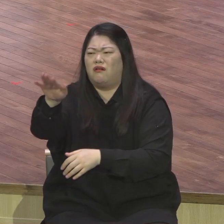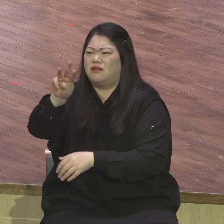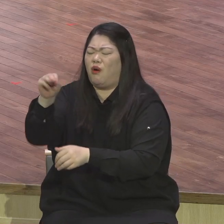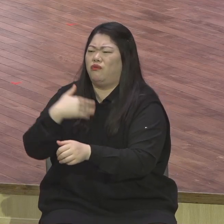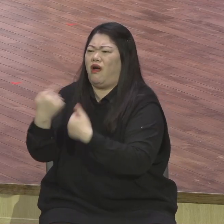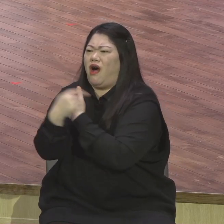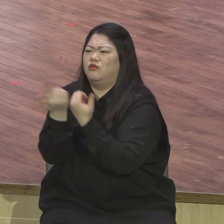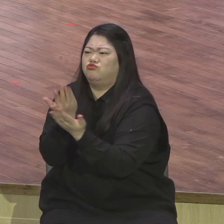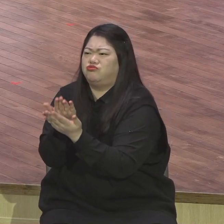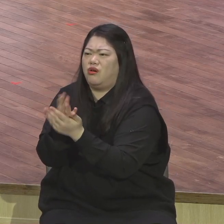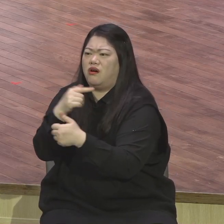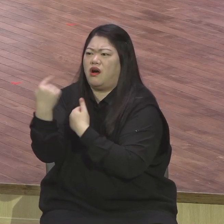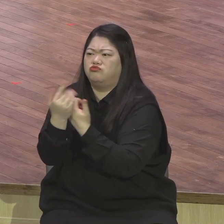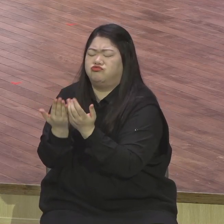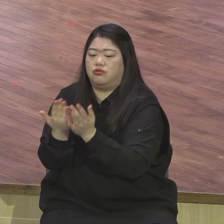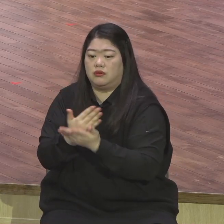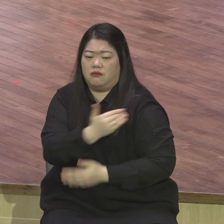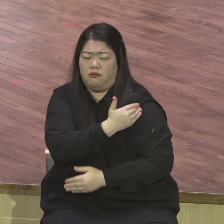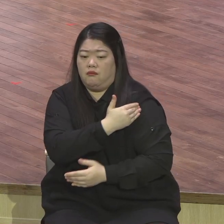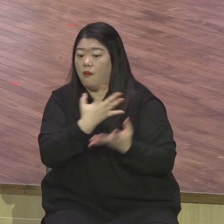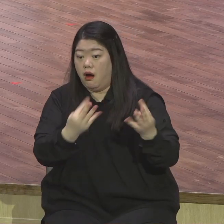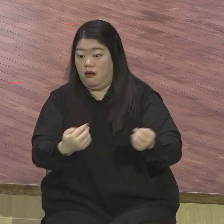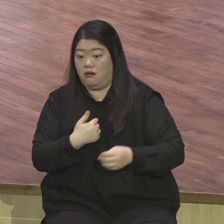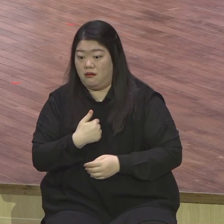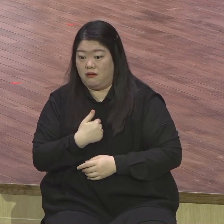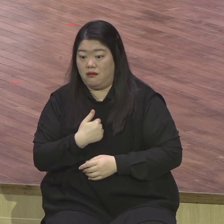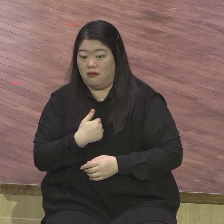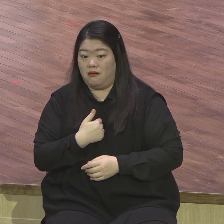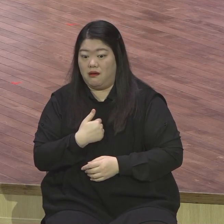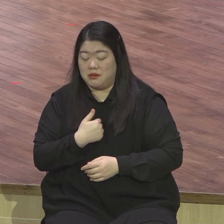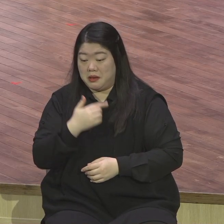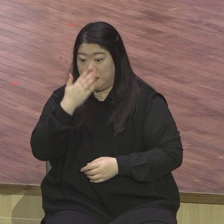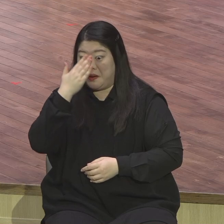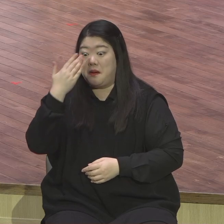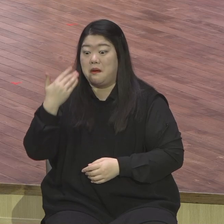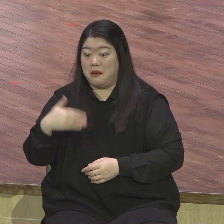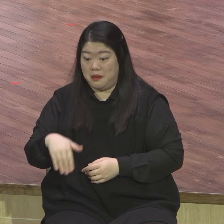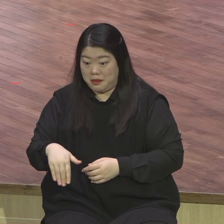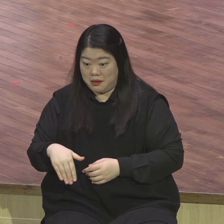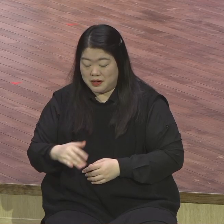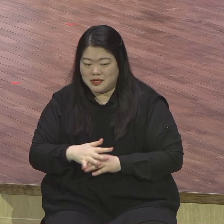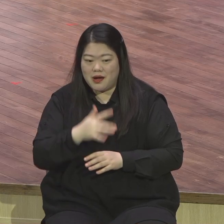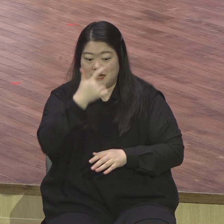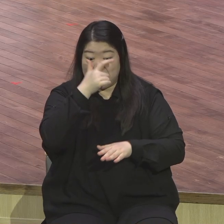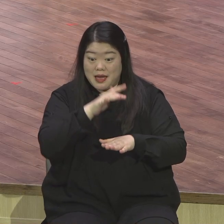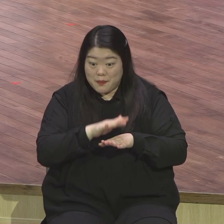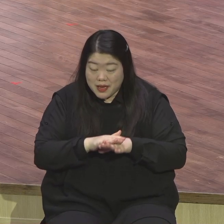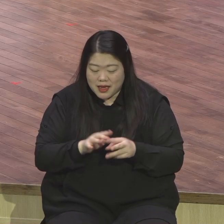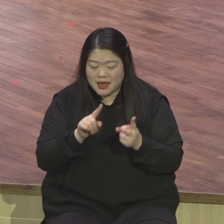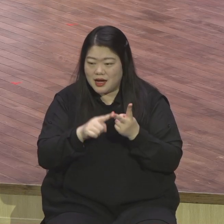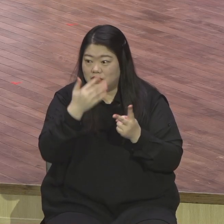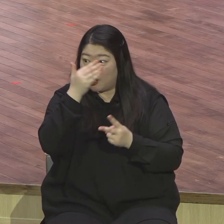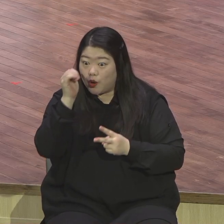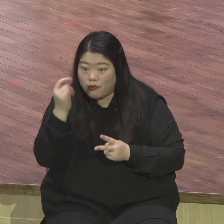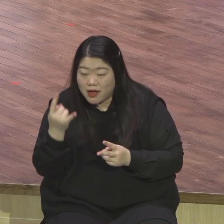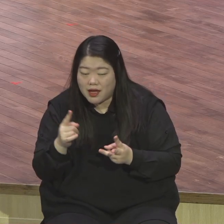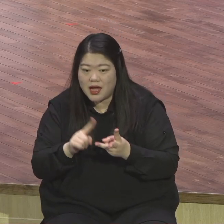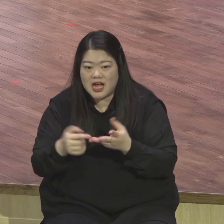교회 행정까지 다 배우려고 그렇게 지금 하고 있는데 예배 순서 우리 청년의 기관 부수들 하는 거